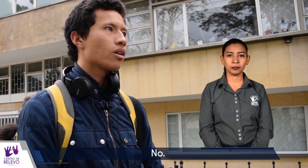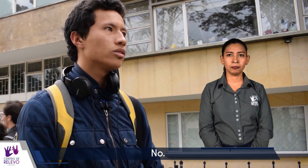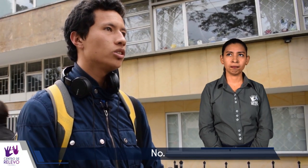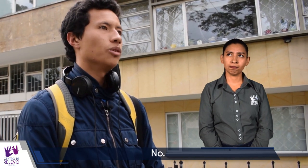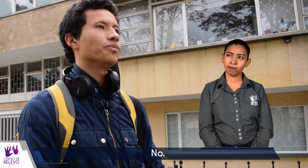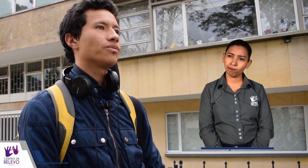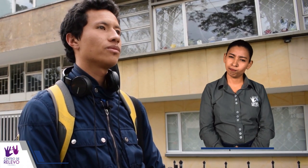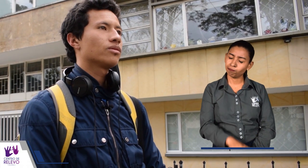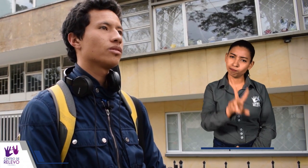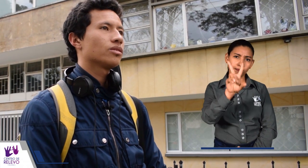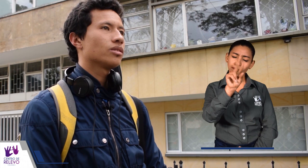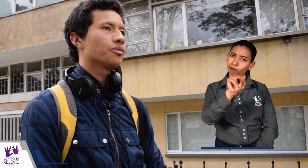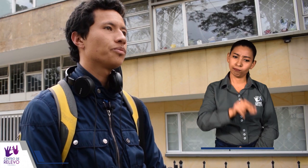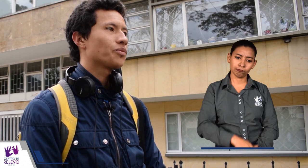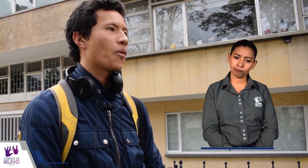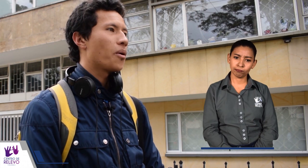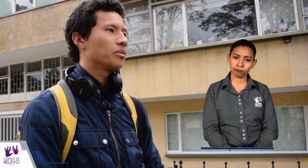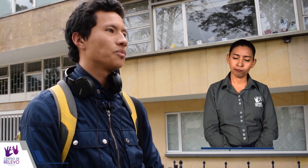No.